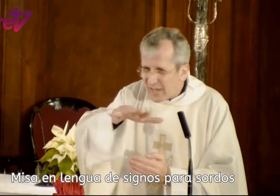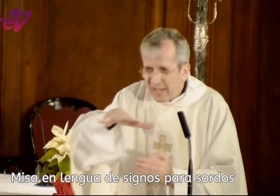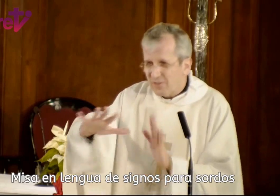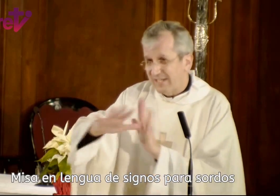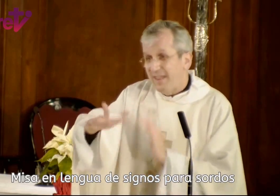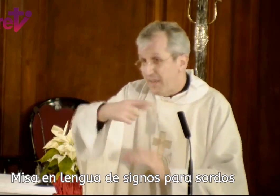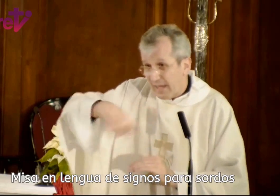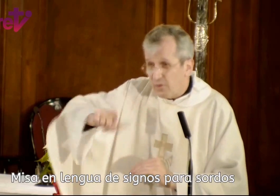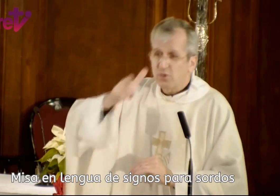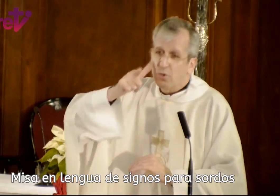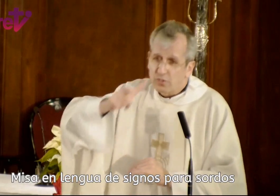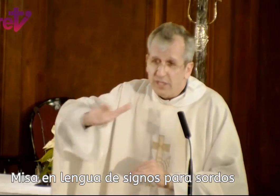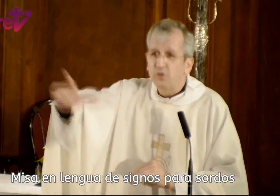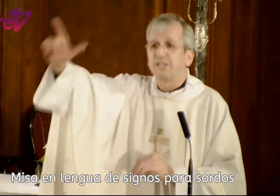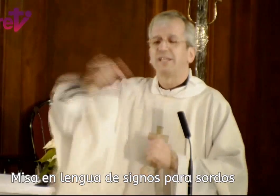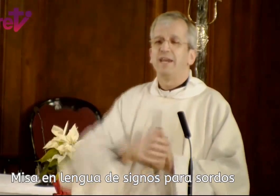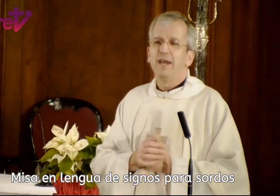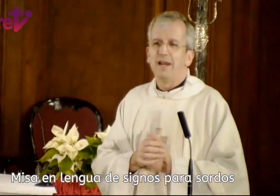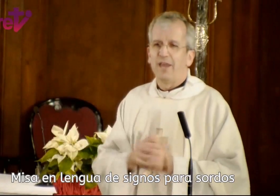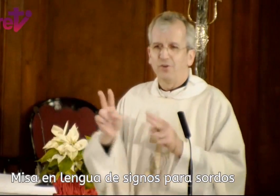aquellos que están cerca de nosotros y los que están lejos.